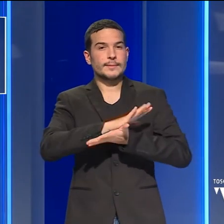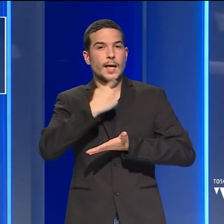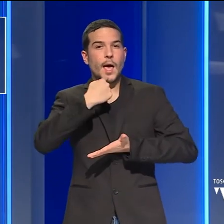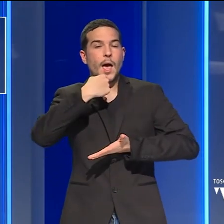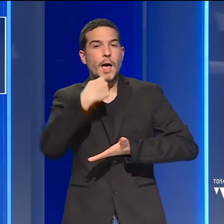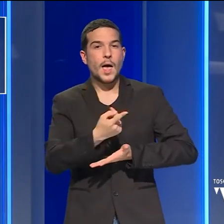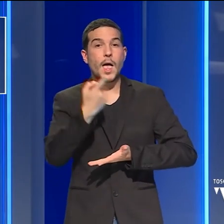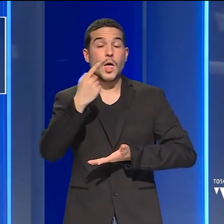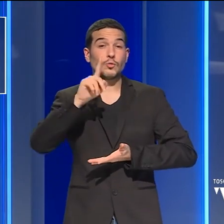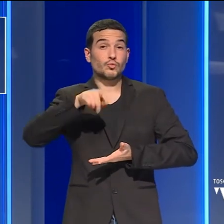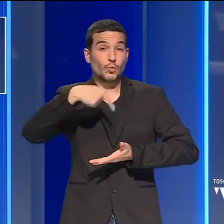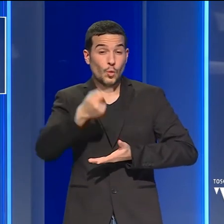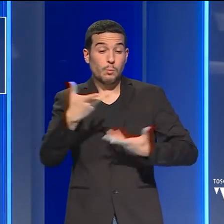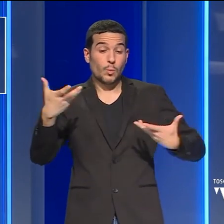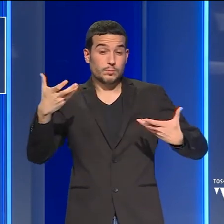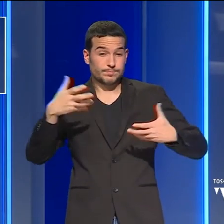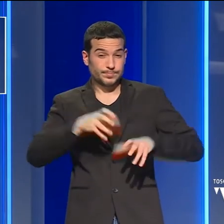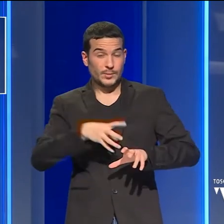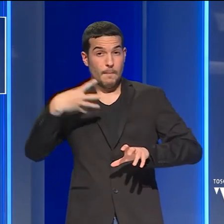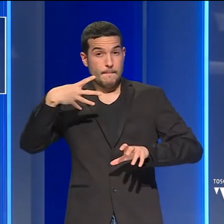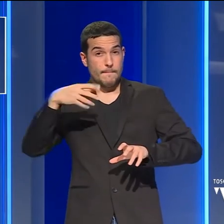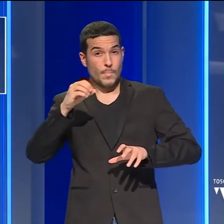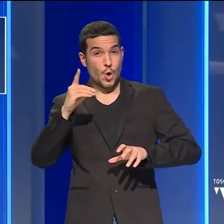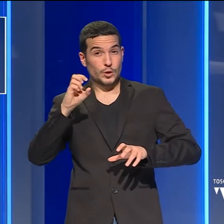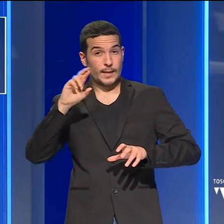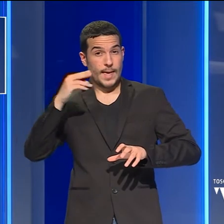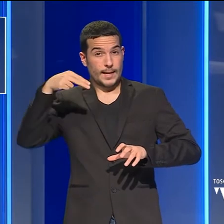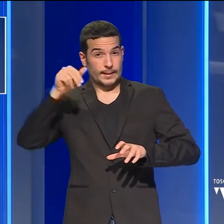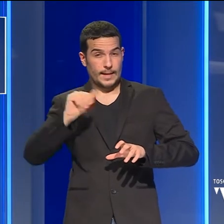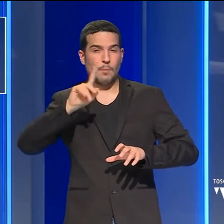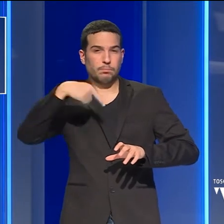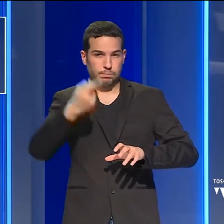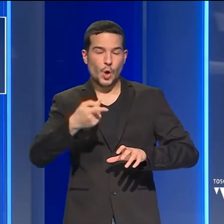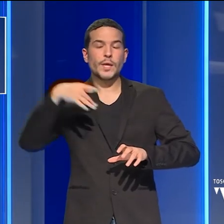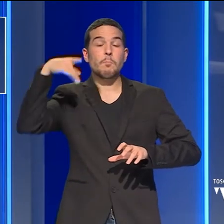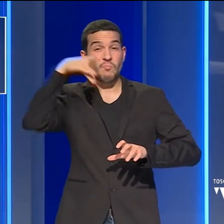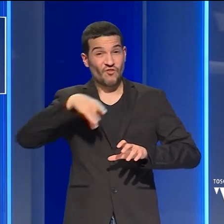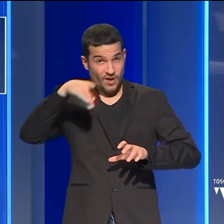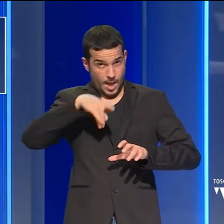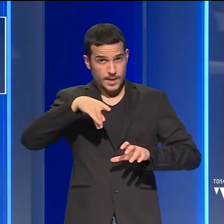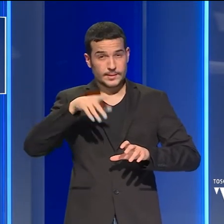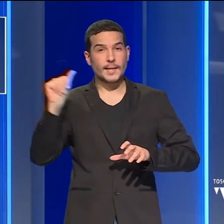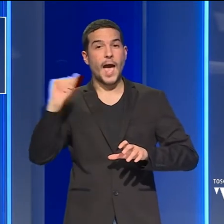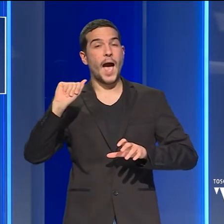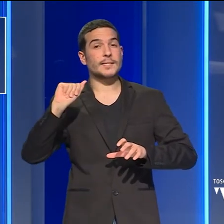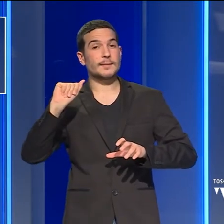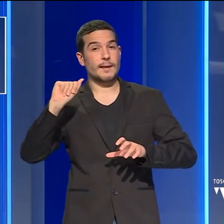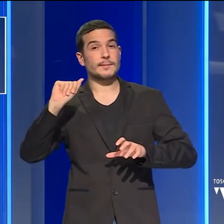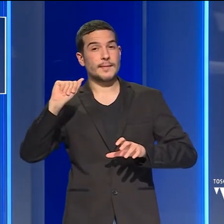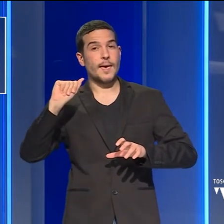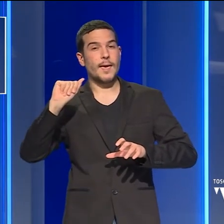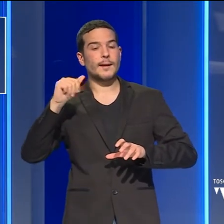dopo il taglio annunciato da Moderna che fa seguito a quelli di Pfizer e AstraZeneca,